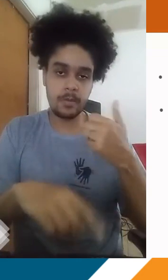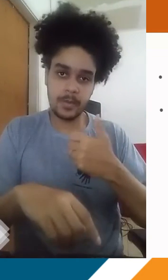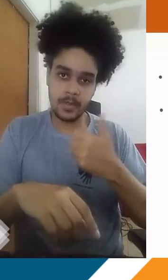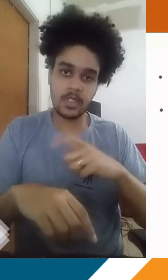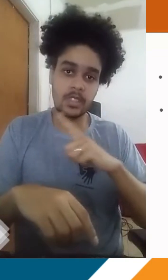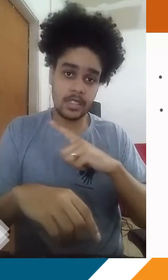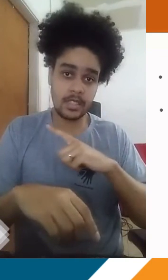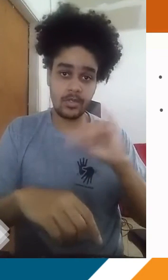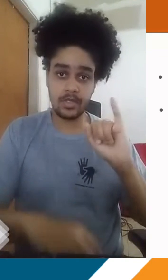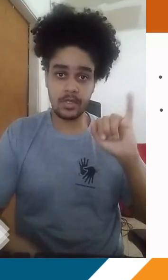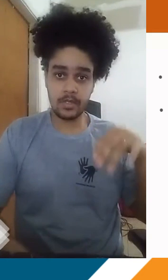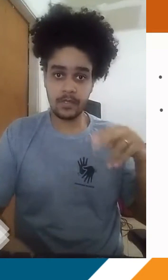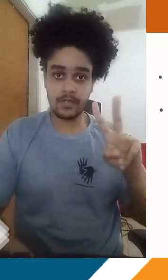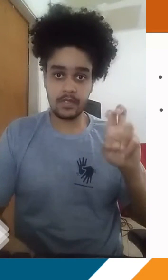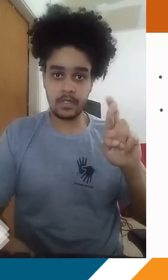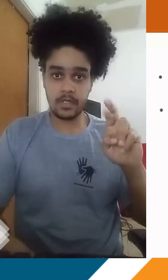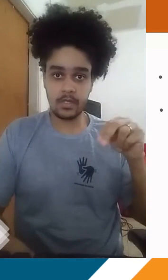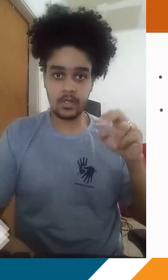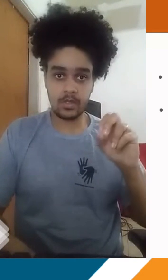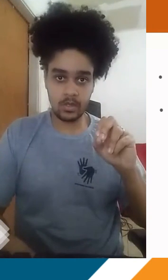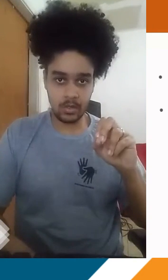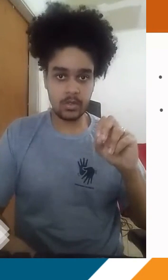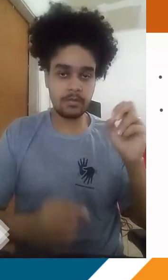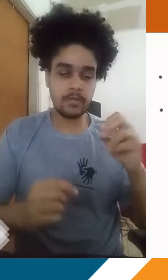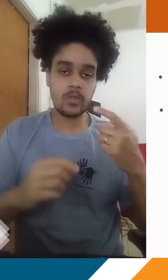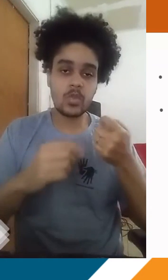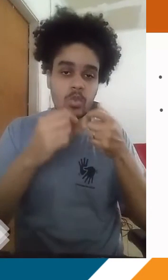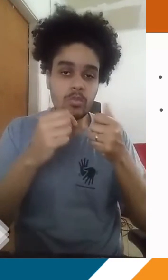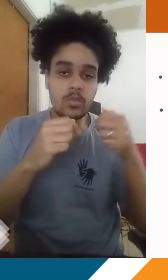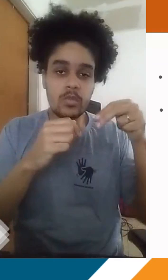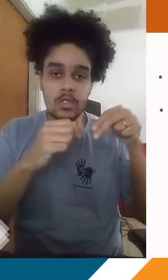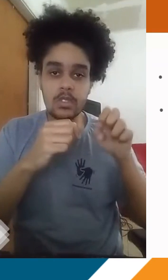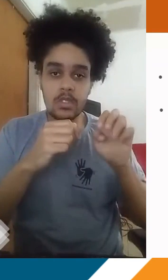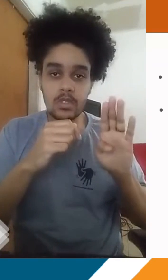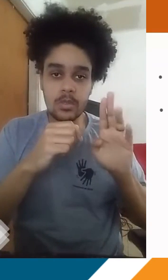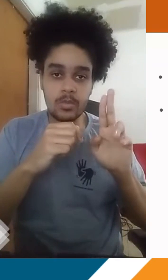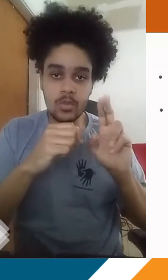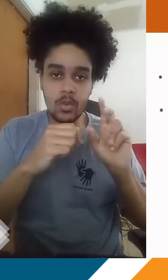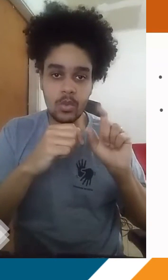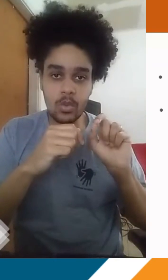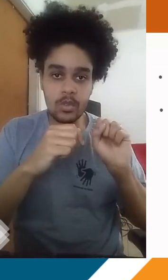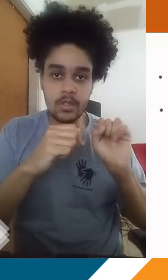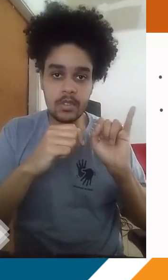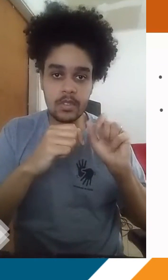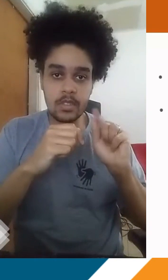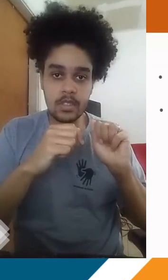porque a gente tem, geralmente no inverno, uma baixa produção de nebulosidade. A gente, como tem o sol, né?